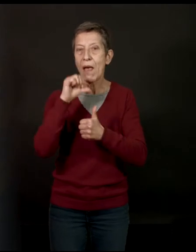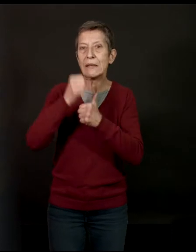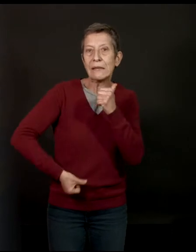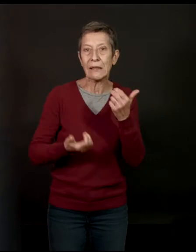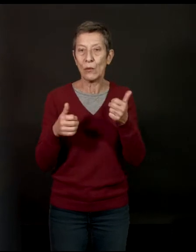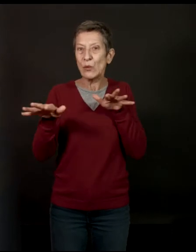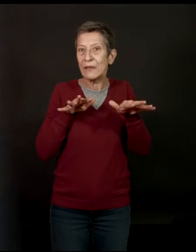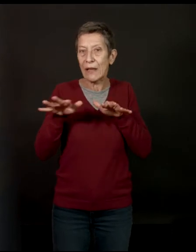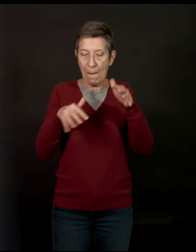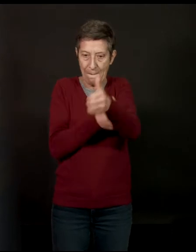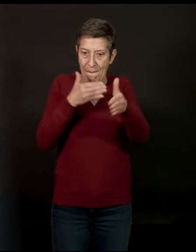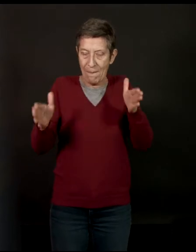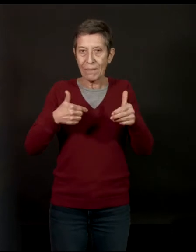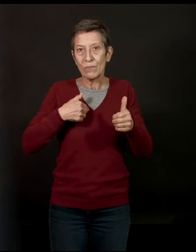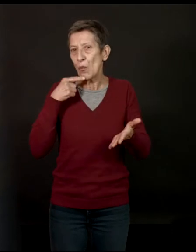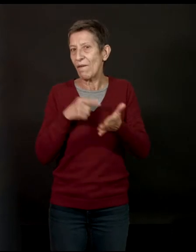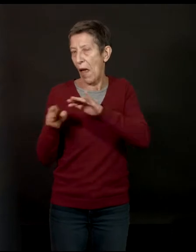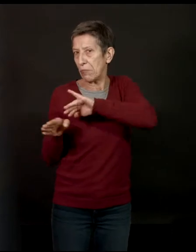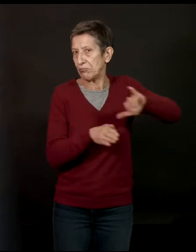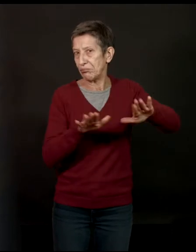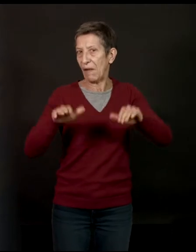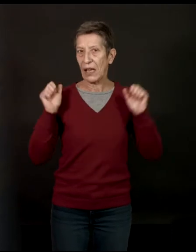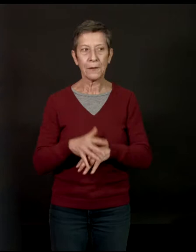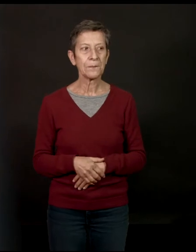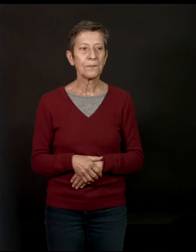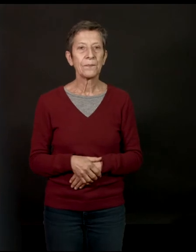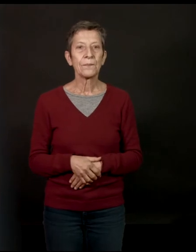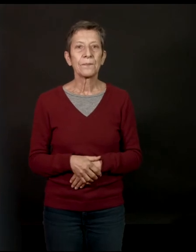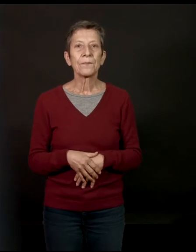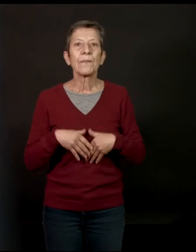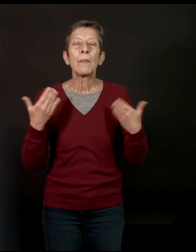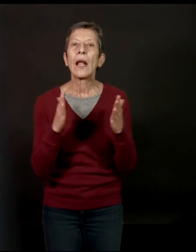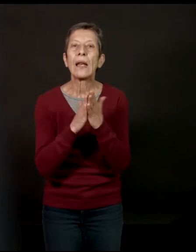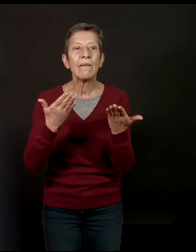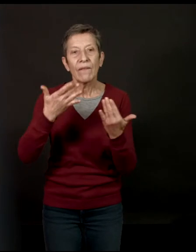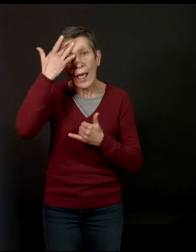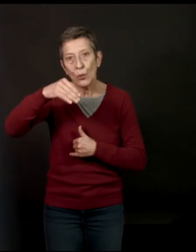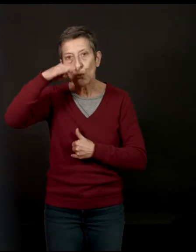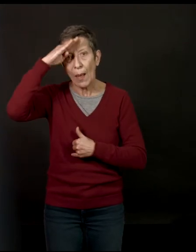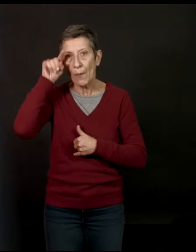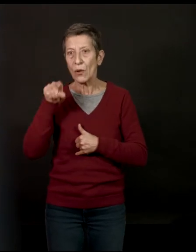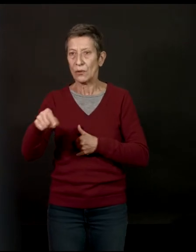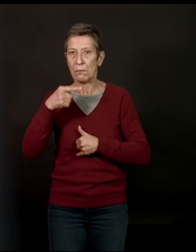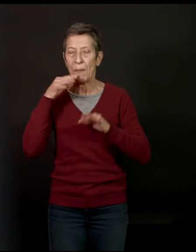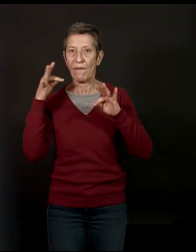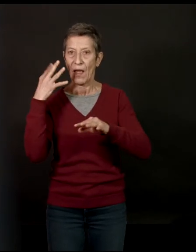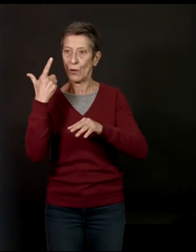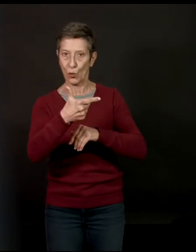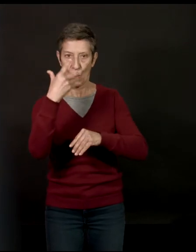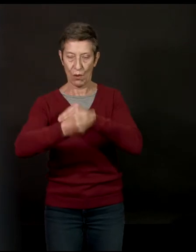avoir, entre guillemets, un système. Vous parliez tout à l'heure, dans l'Inconnu de la Poste, du frottement entre plusieurs mondes qui s'entrecroisent et qui s